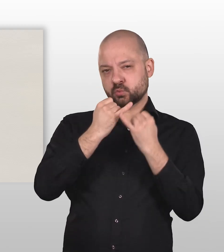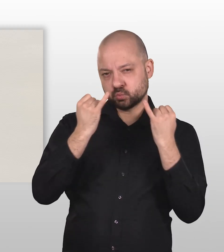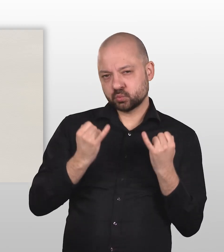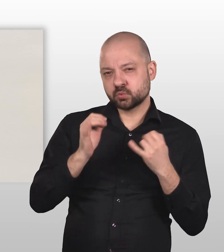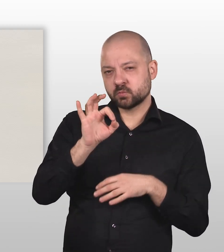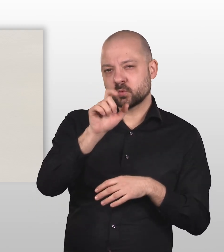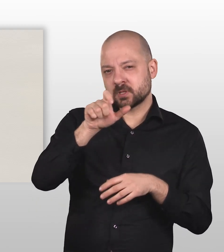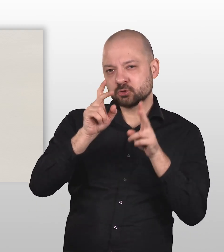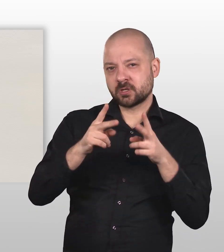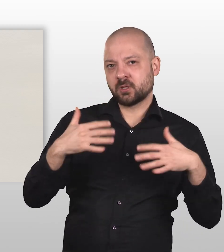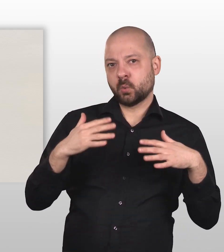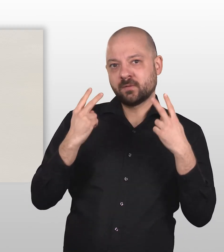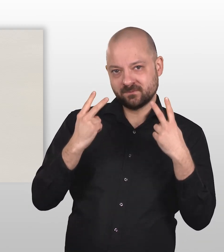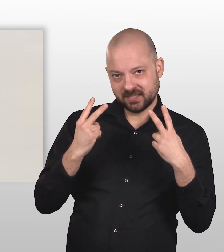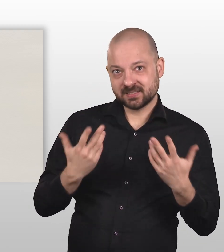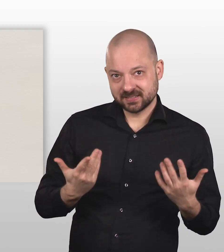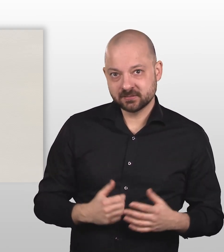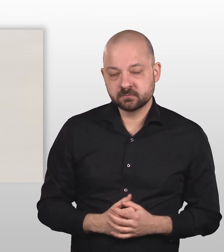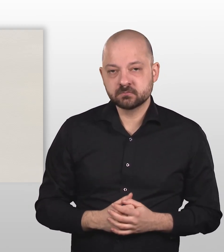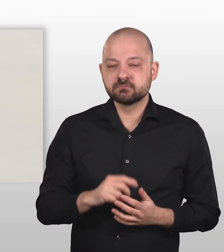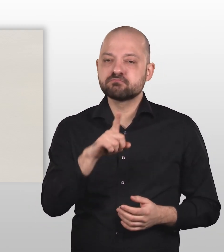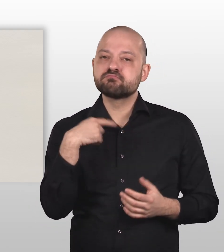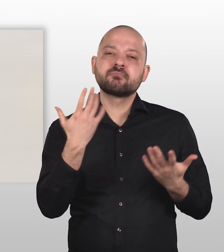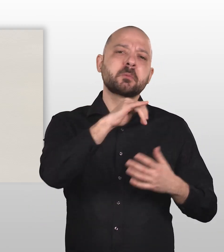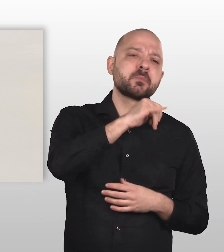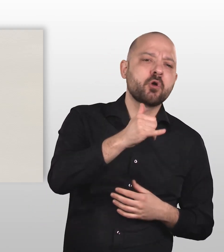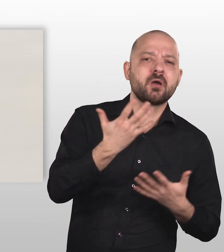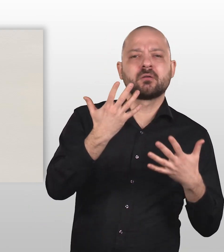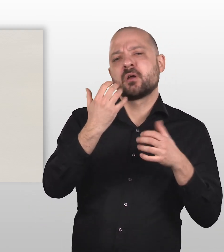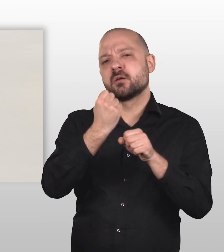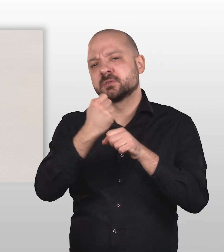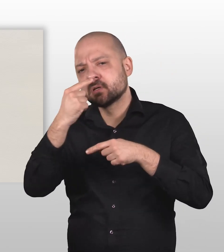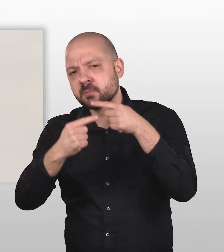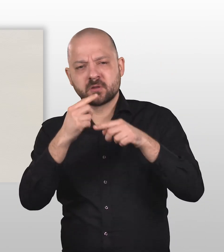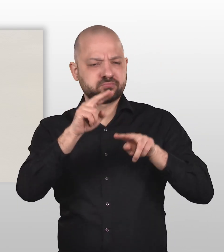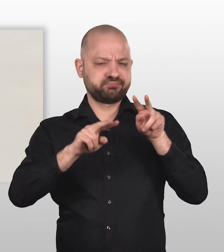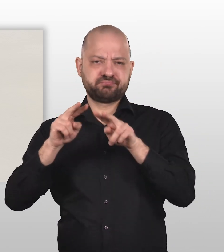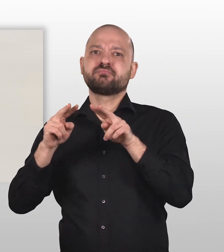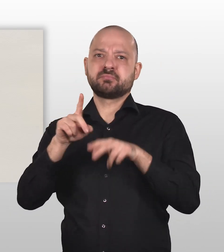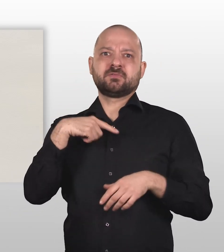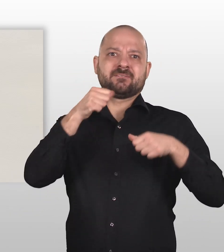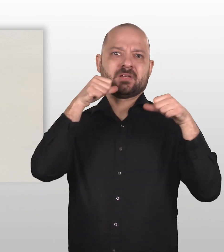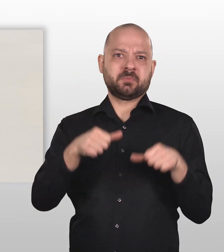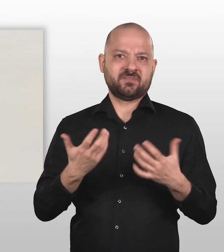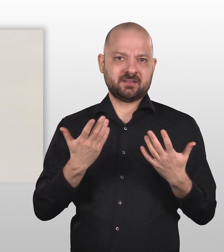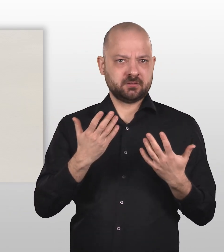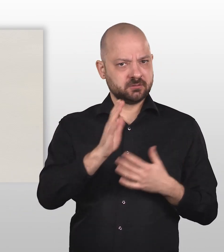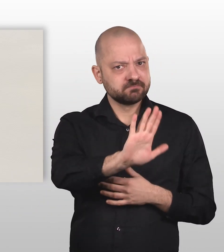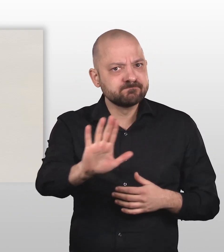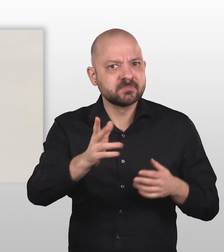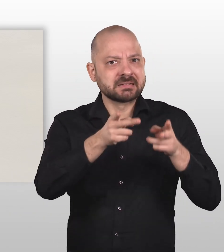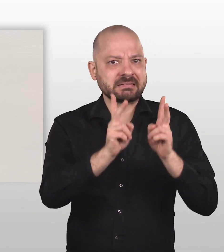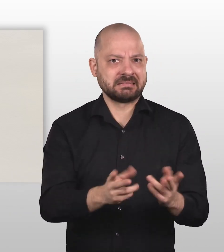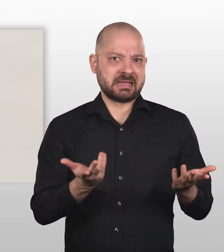zentral. In unseren Projekten und unseren Arbeitsabläufen sind wir verpflichtet, die Verwirklichung der Rechte von Kindern und